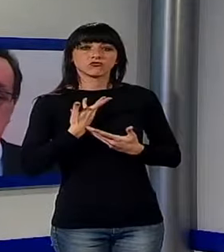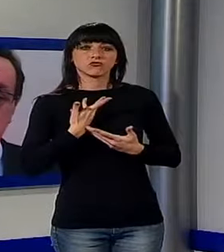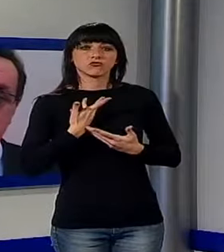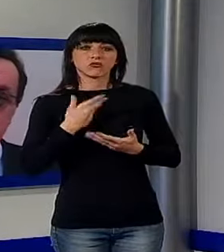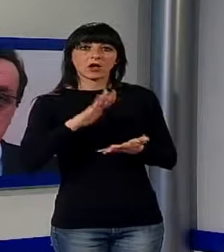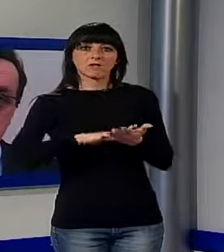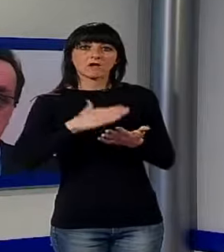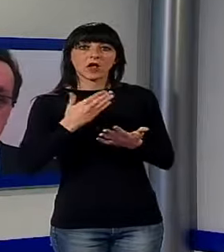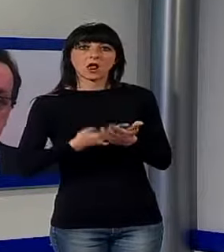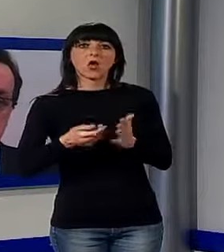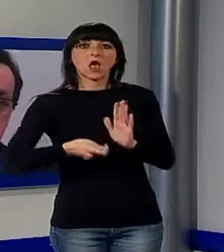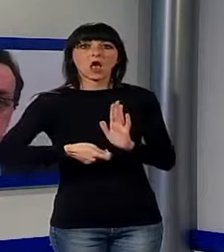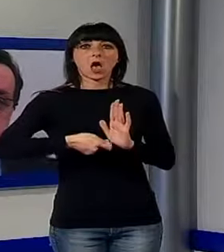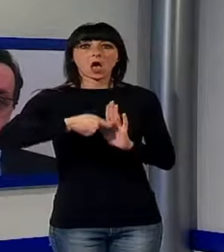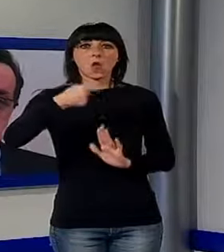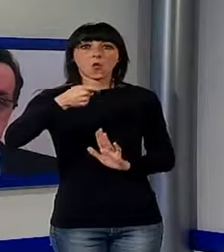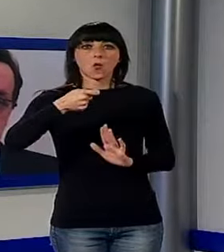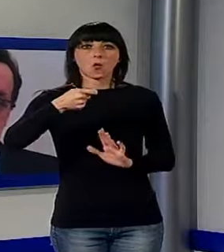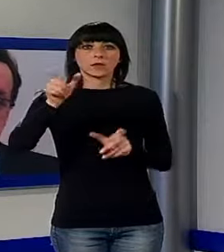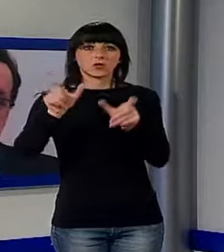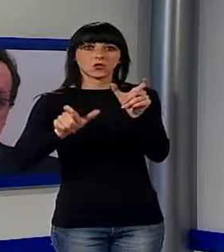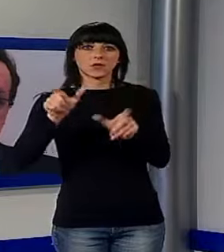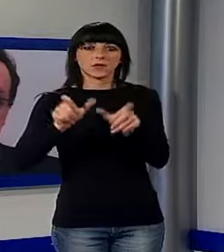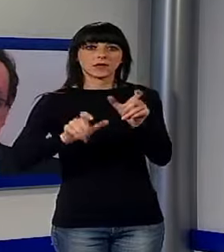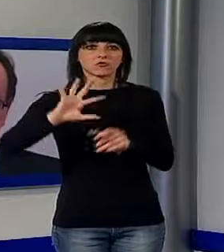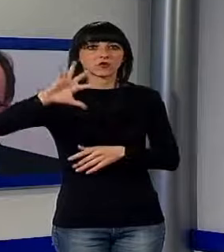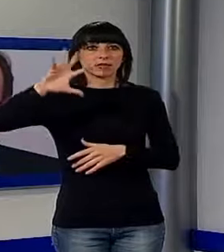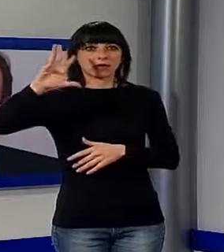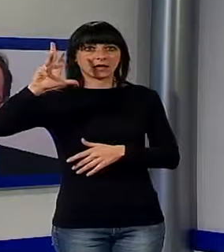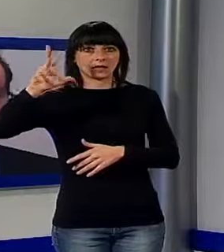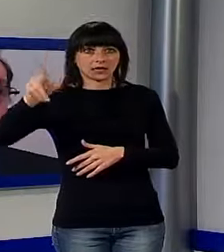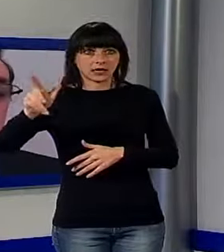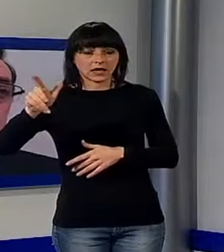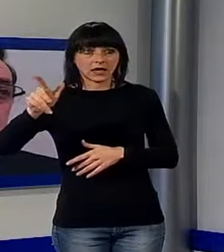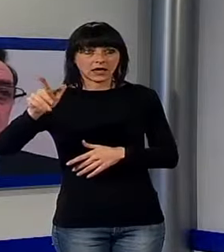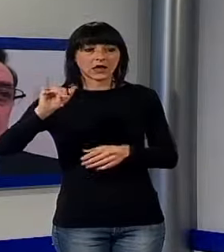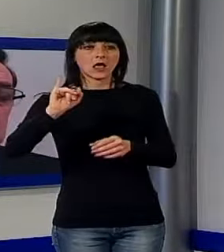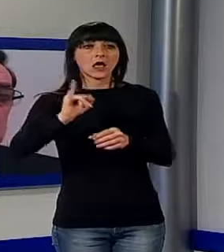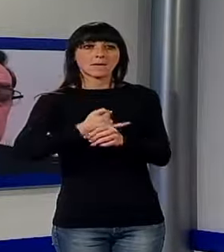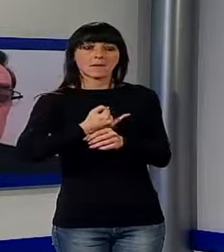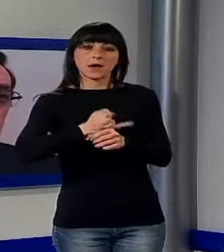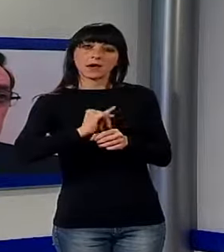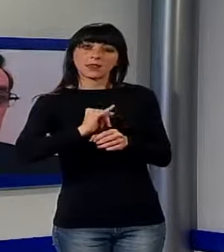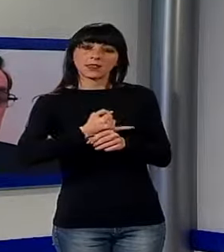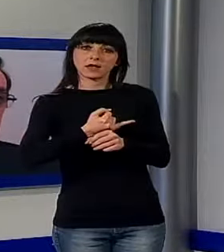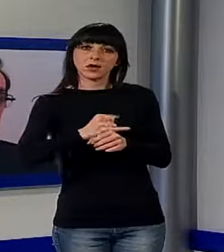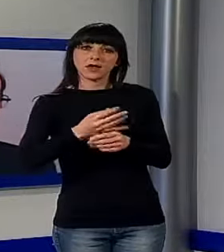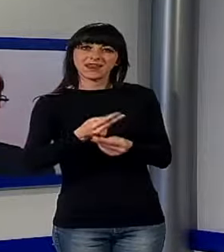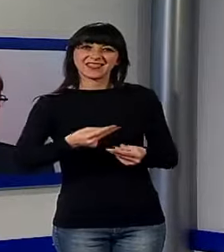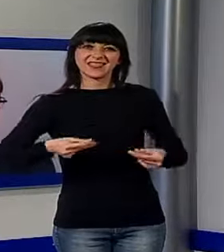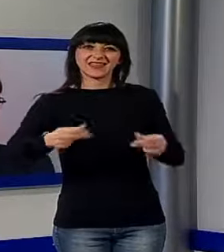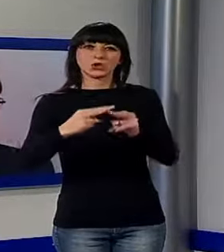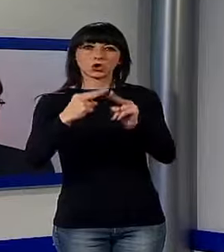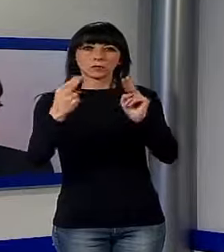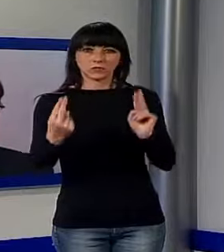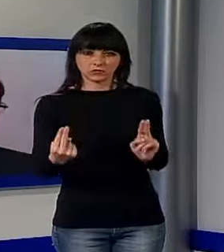registra un aumento delle presenze degli arrivi degli stranieri, in pratica su tutto il territorio provinciale.